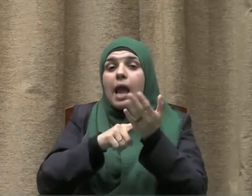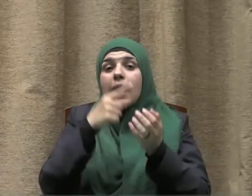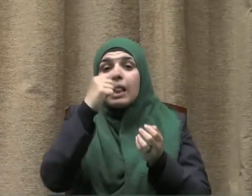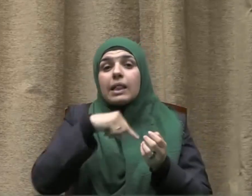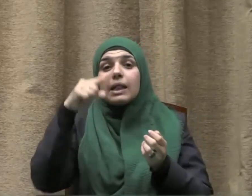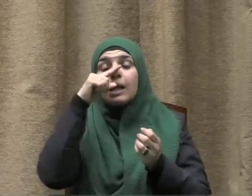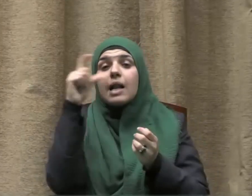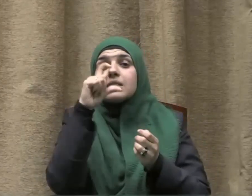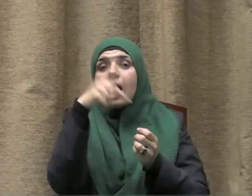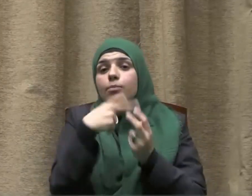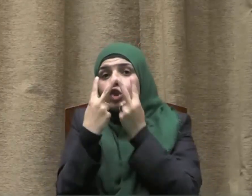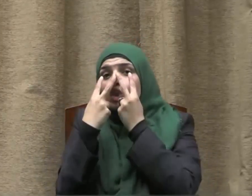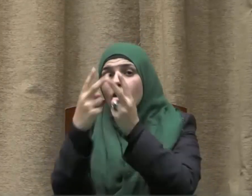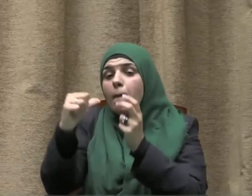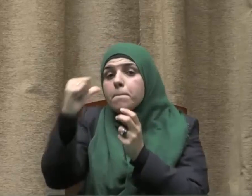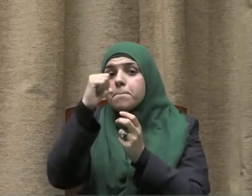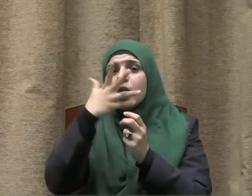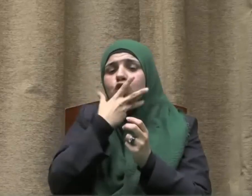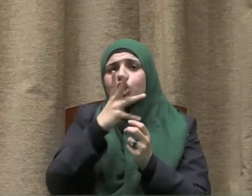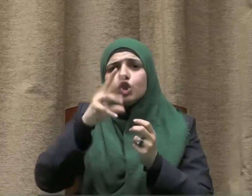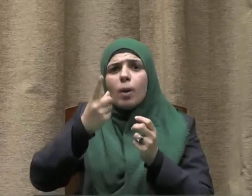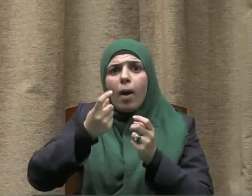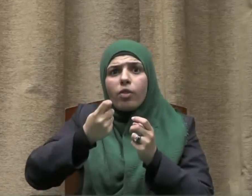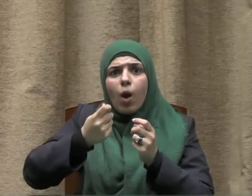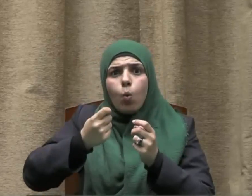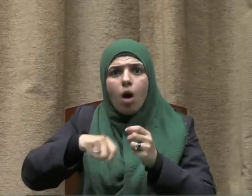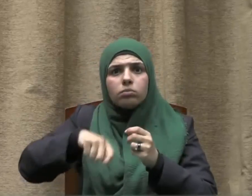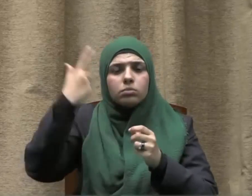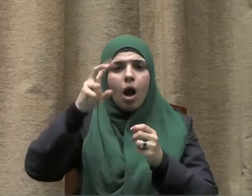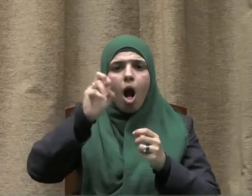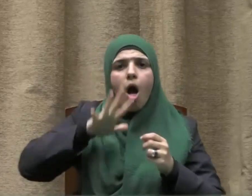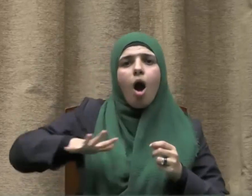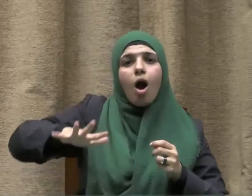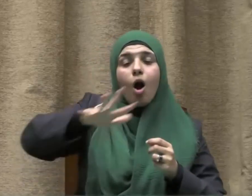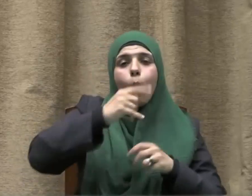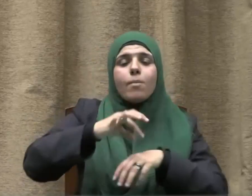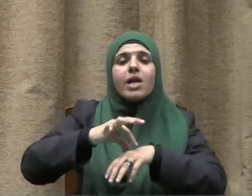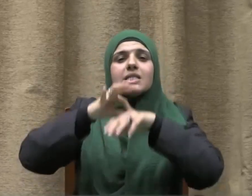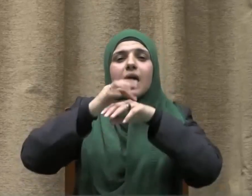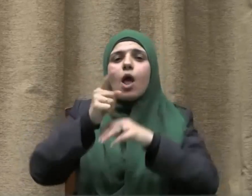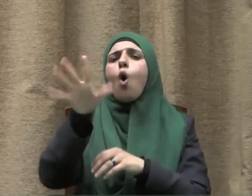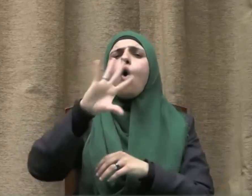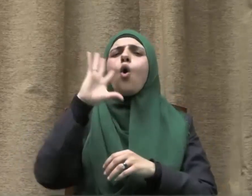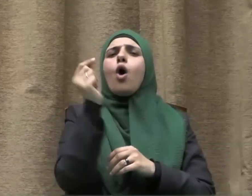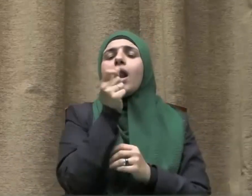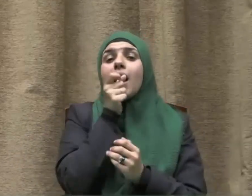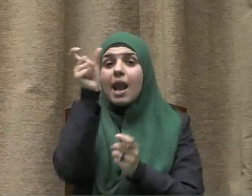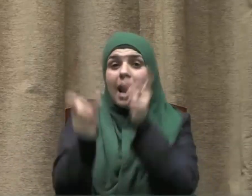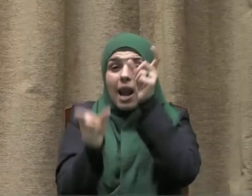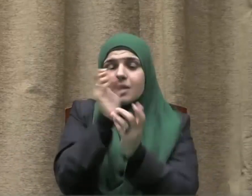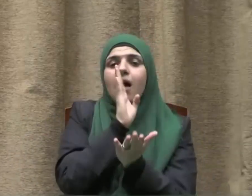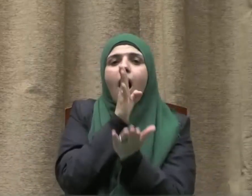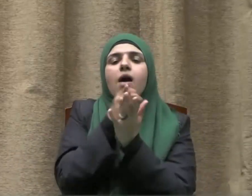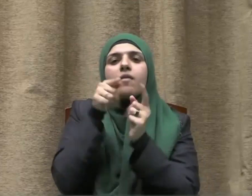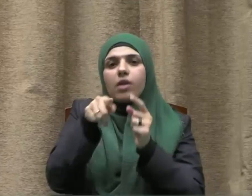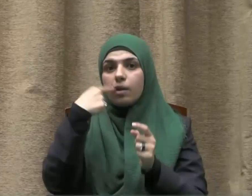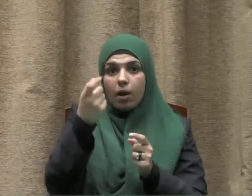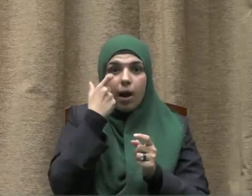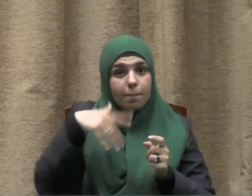الماء بوصفه ثروة قومية وإنسانية لكل الناس حق فيه فلا يحرم